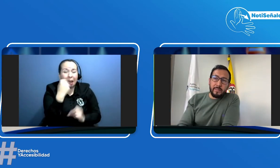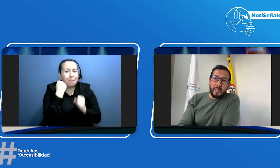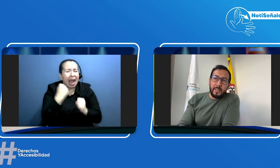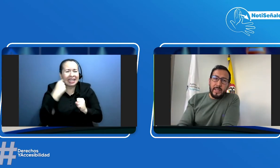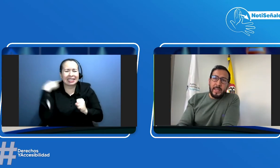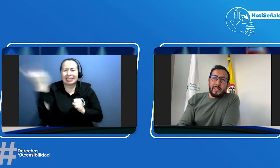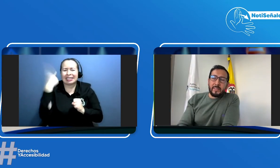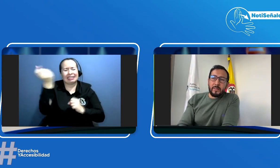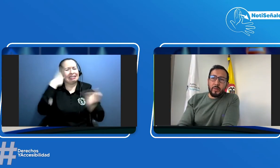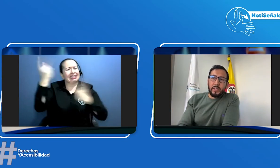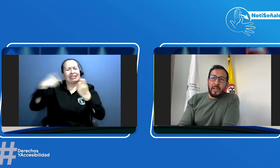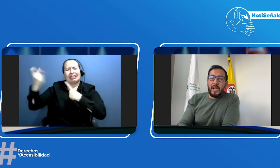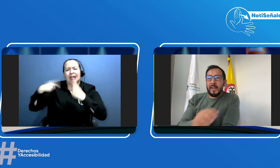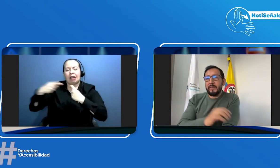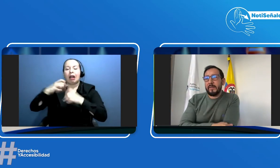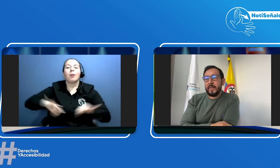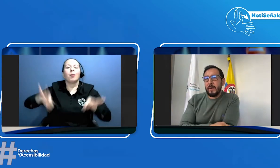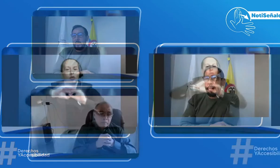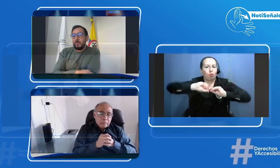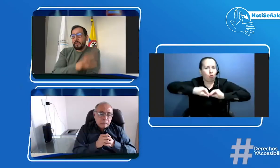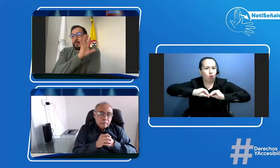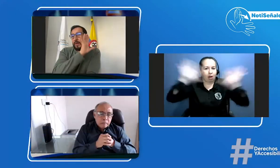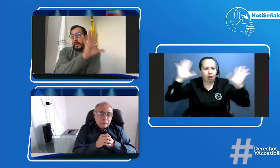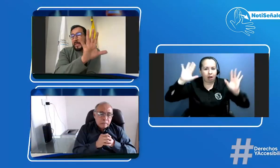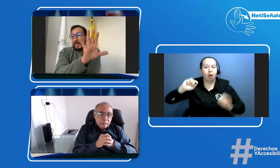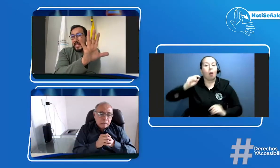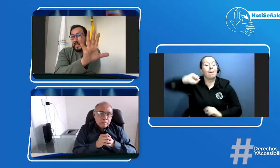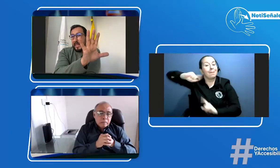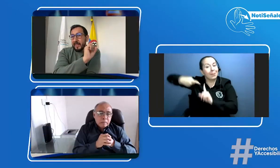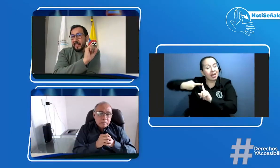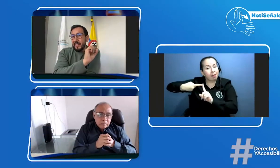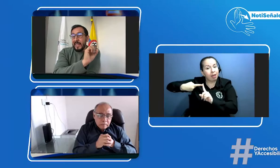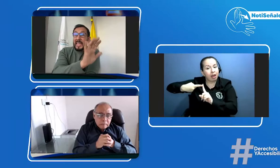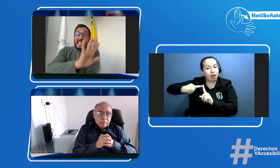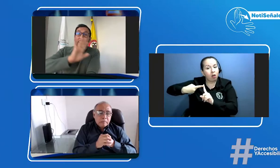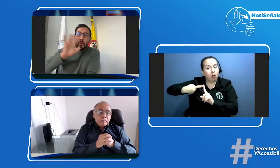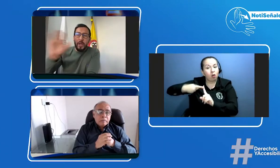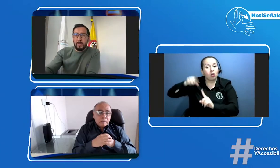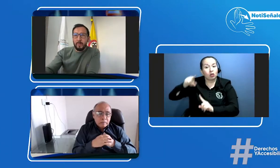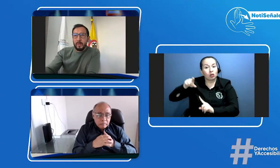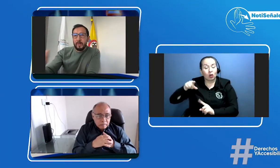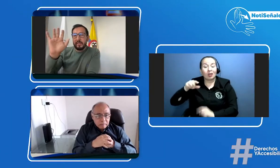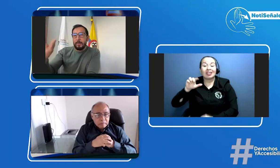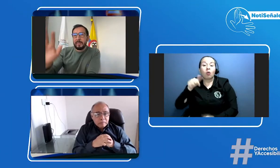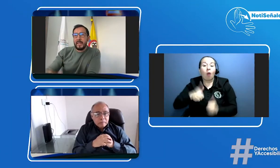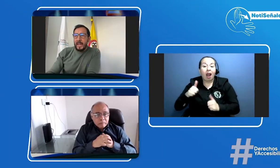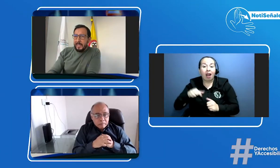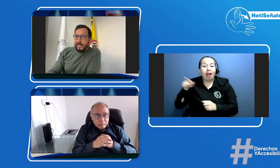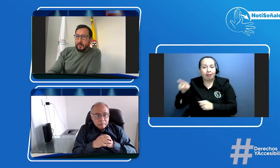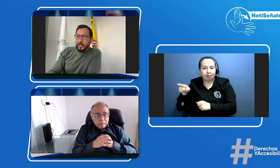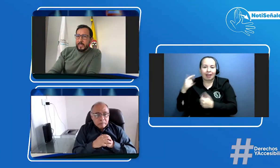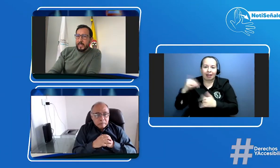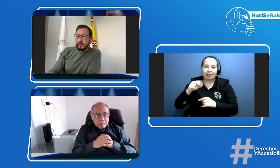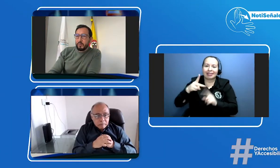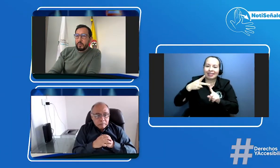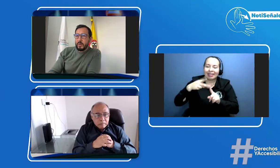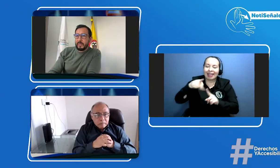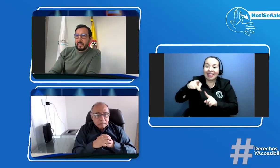y si es importante aclararla repito primero al CRC y luego se pasa al centro de enseñanza automovilística